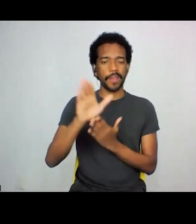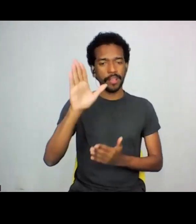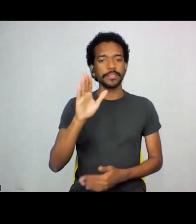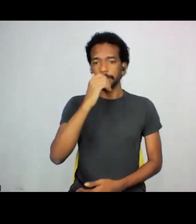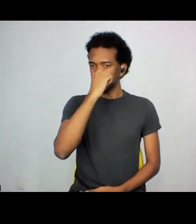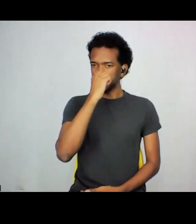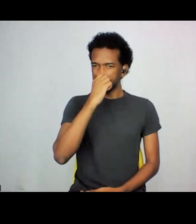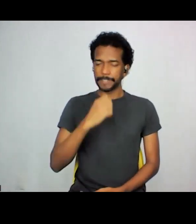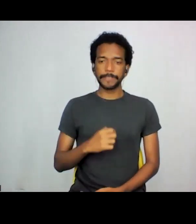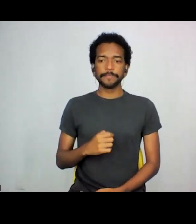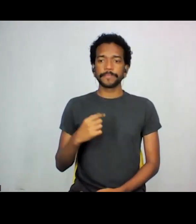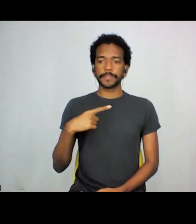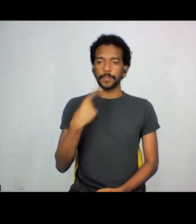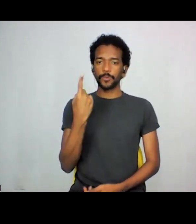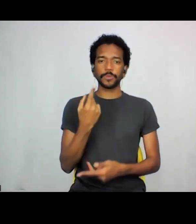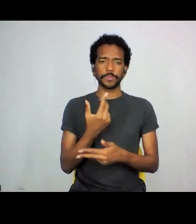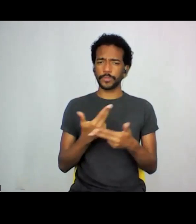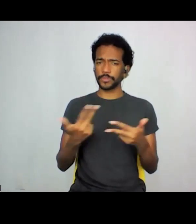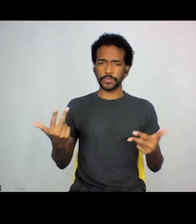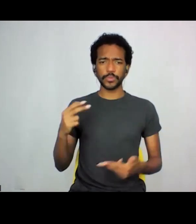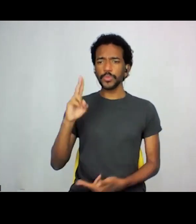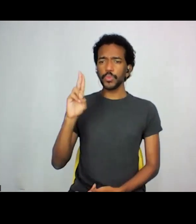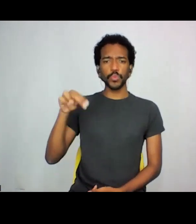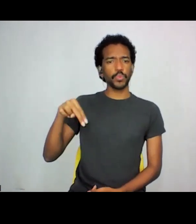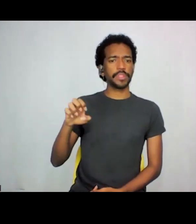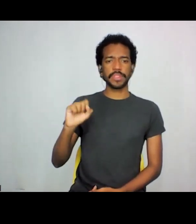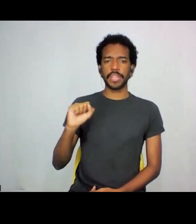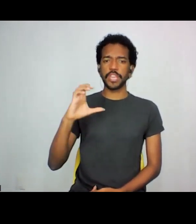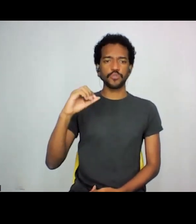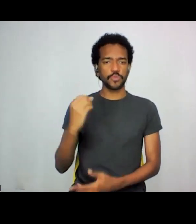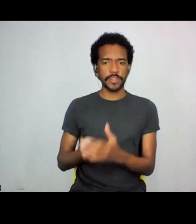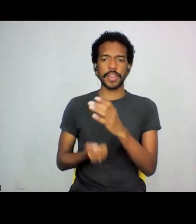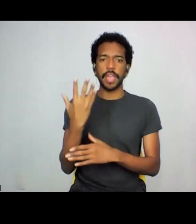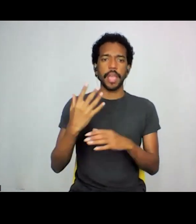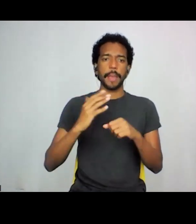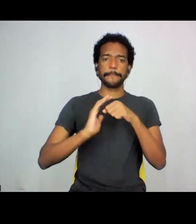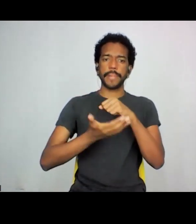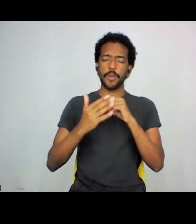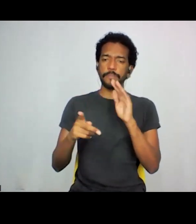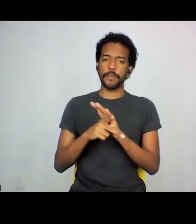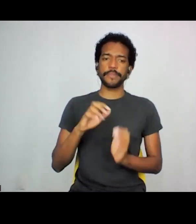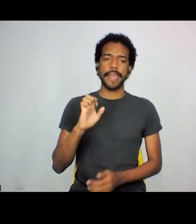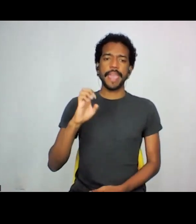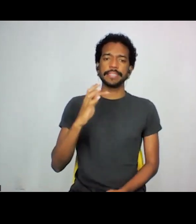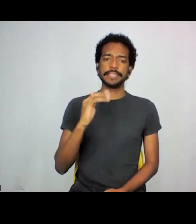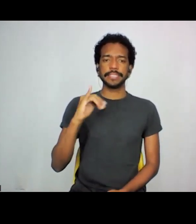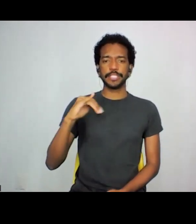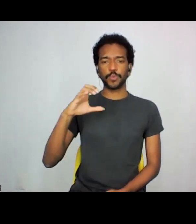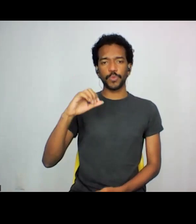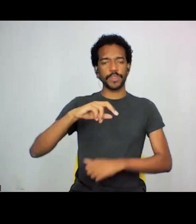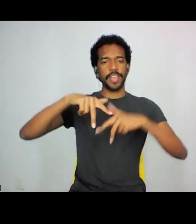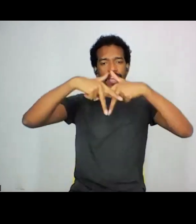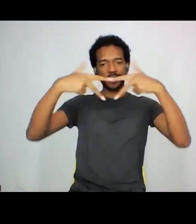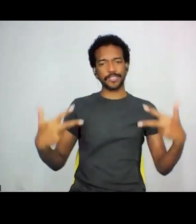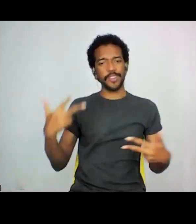uma coisa, assim, da Unesco, promover bairros, é, étnicos, né, e, aí, eu acho que o Brasil,